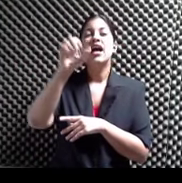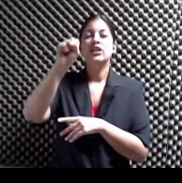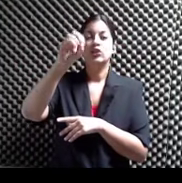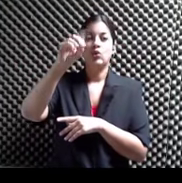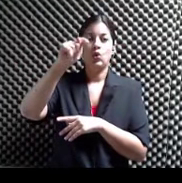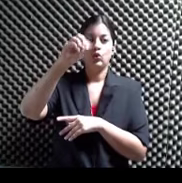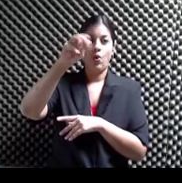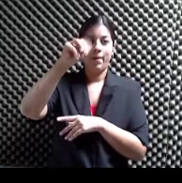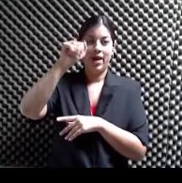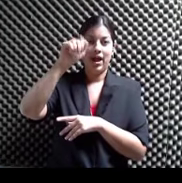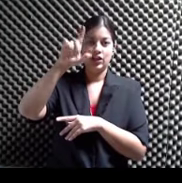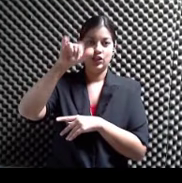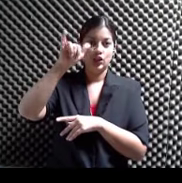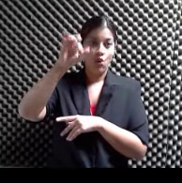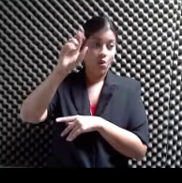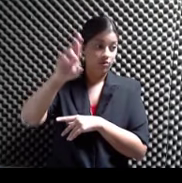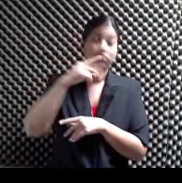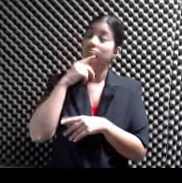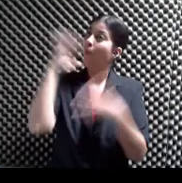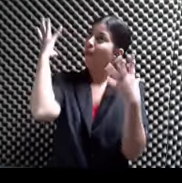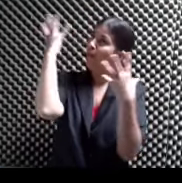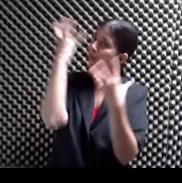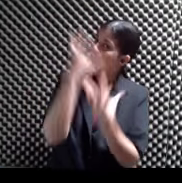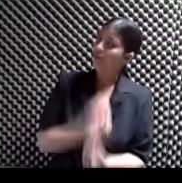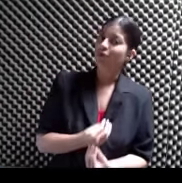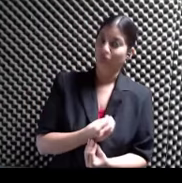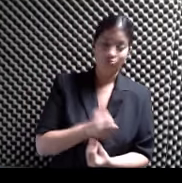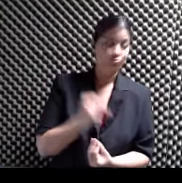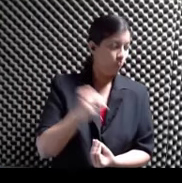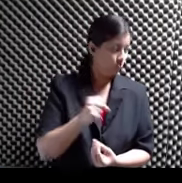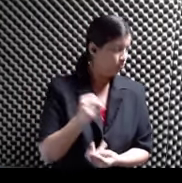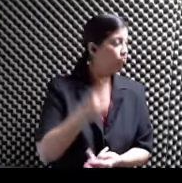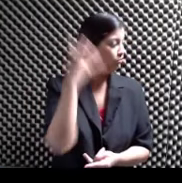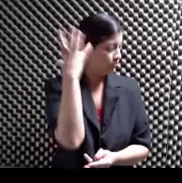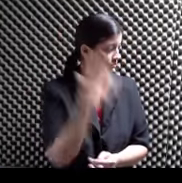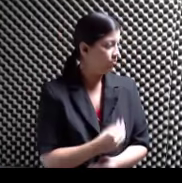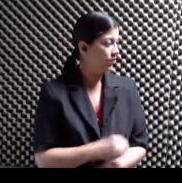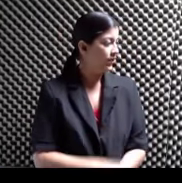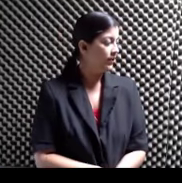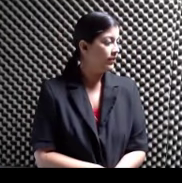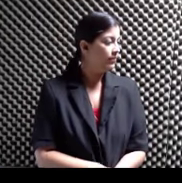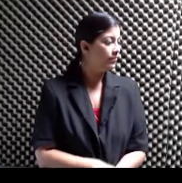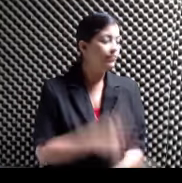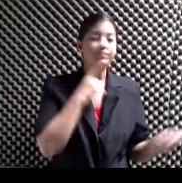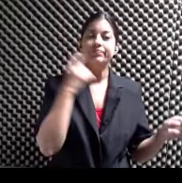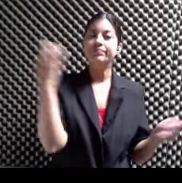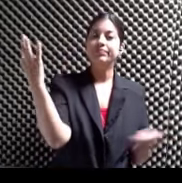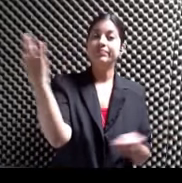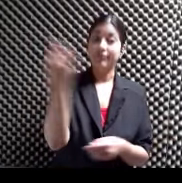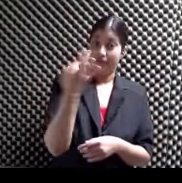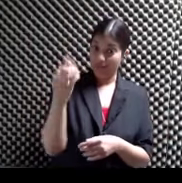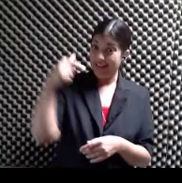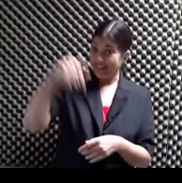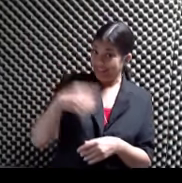de Que es muy bonito Es muy bonito Muy bonito Así que el viernes entonces Este viernes 22